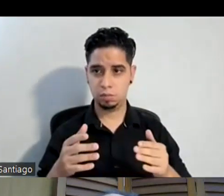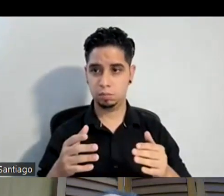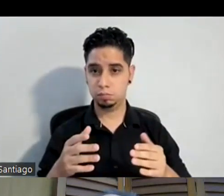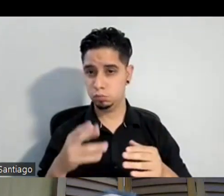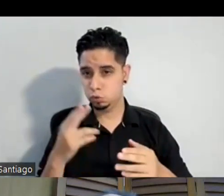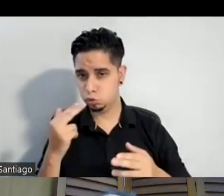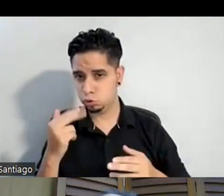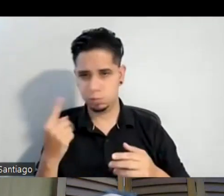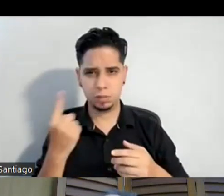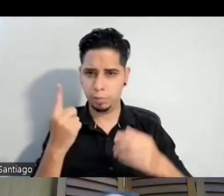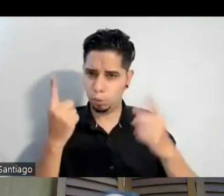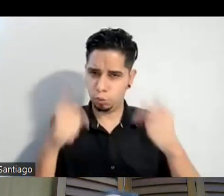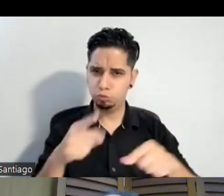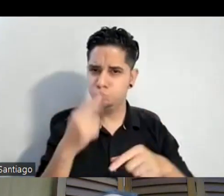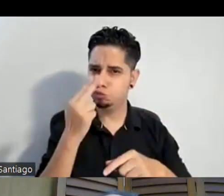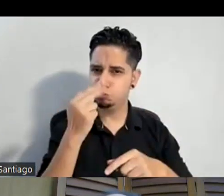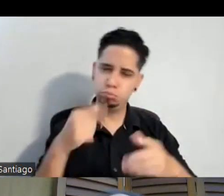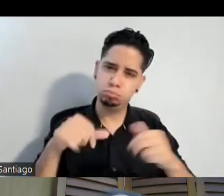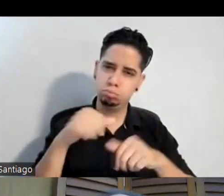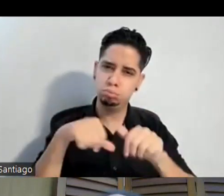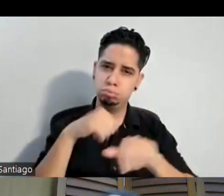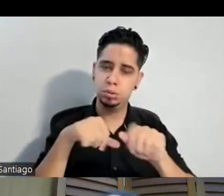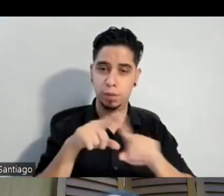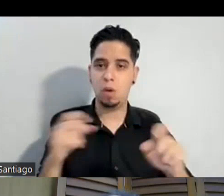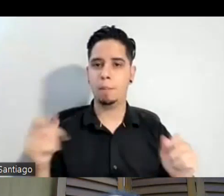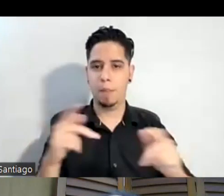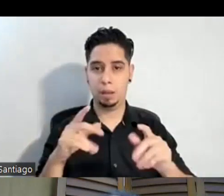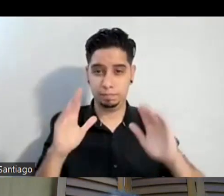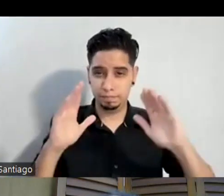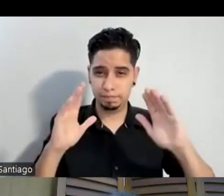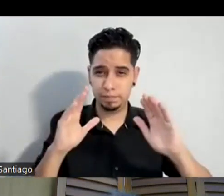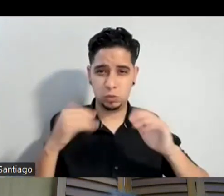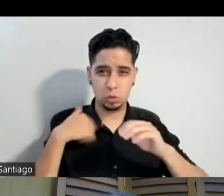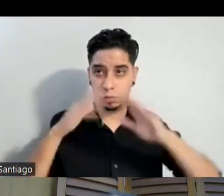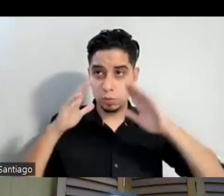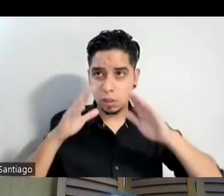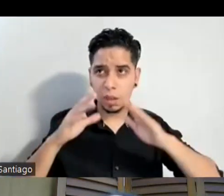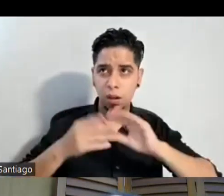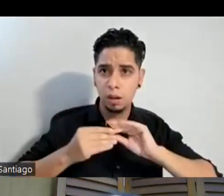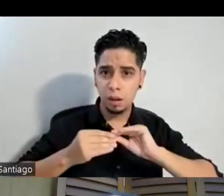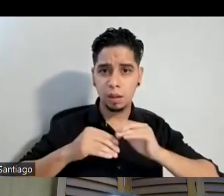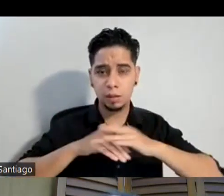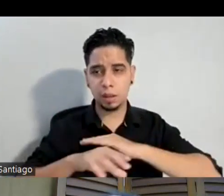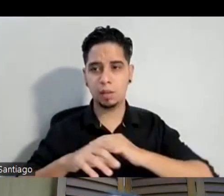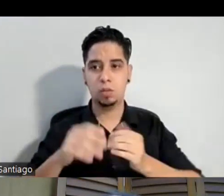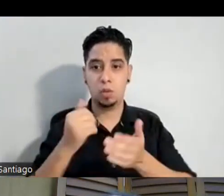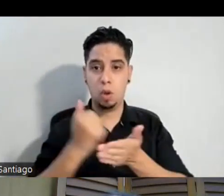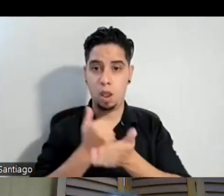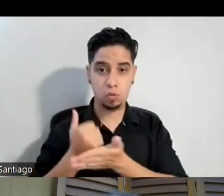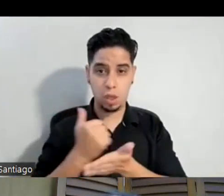siempre pasa pero retomamos la atención estamos pendientes de la entrada nos ayudamos como compañeros de escena